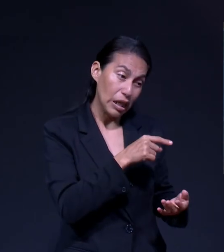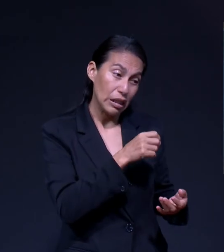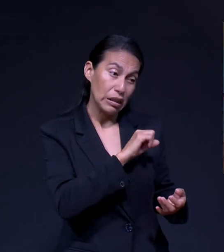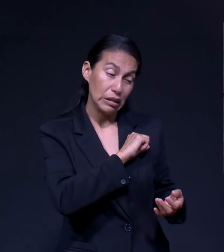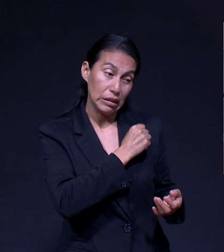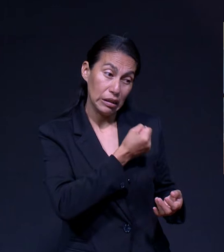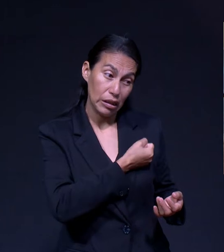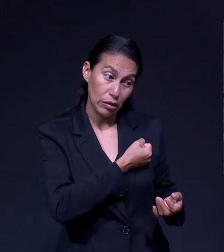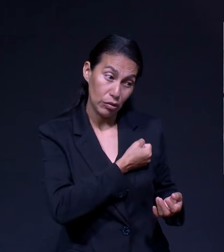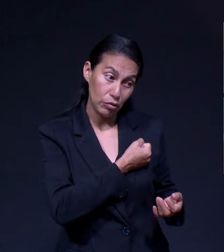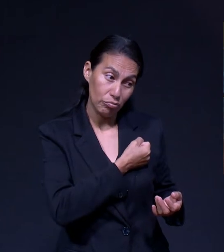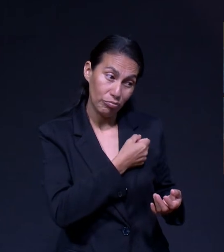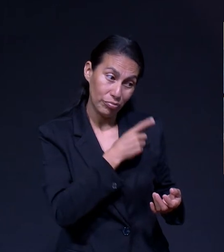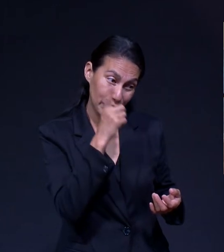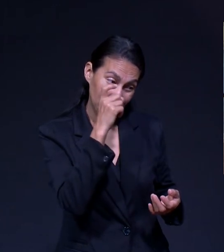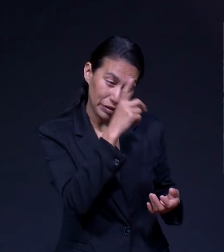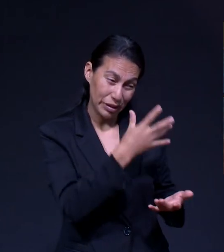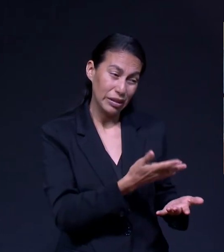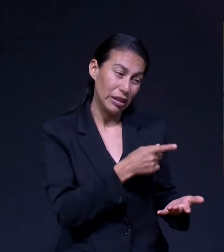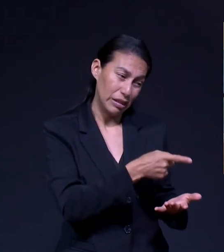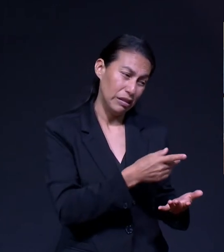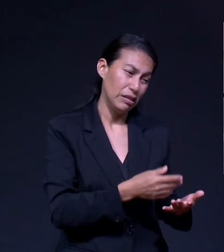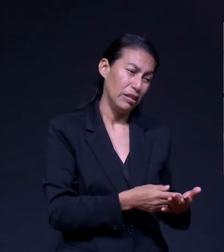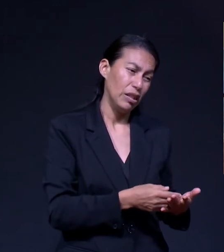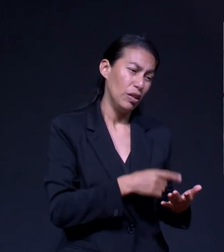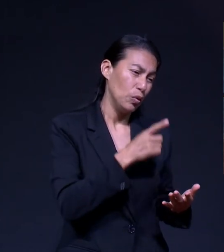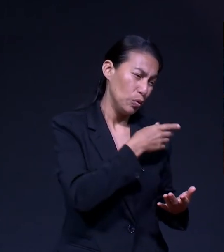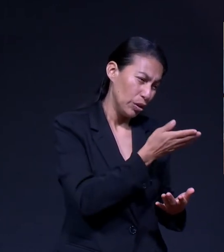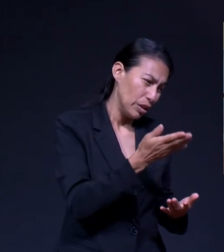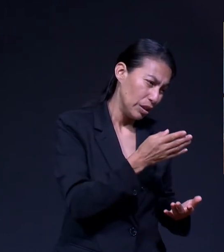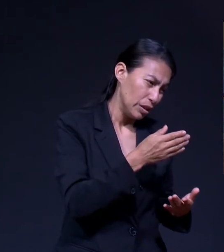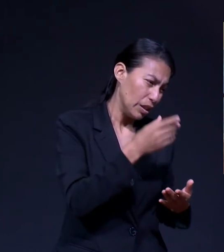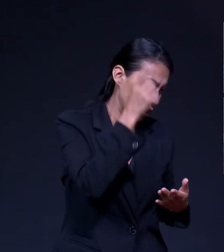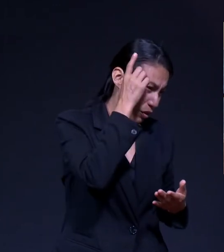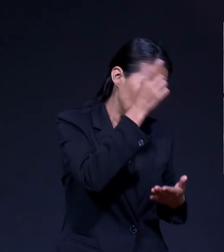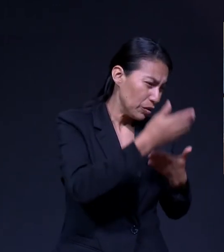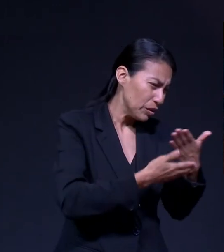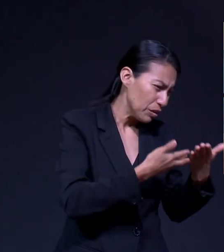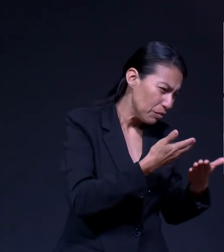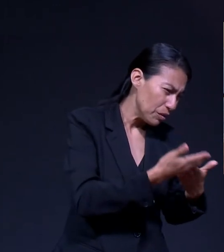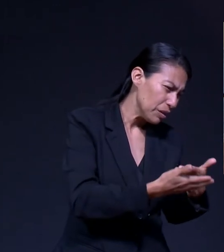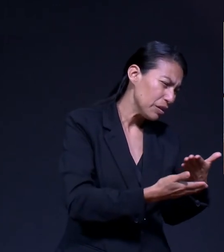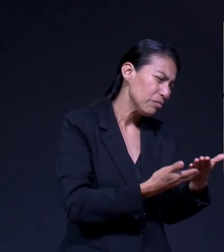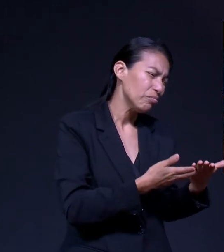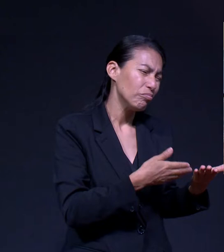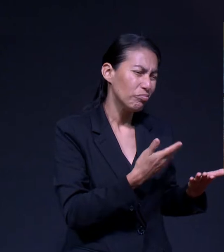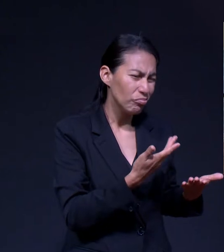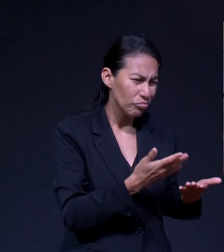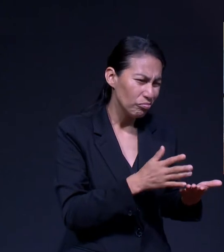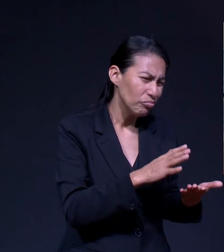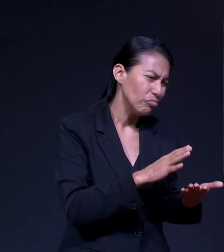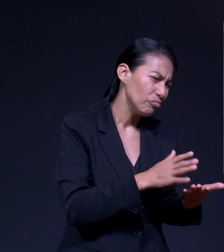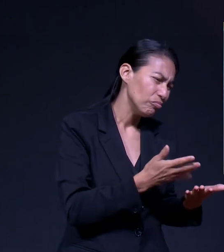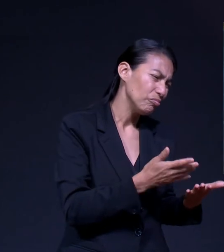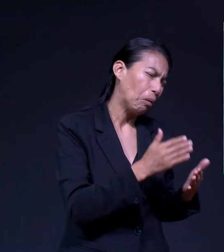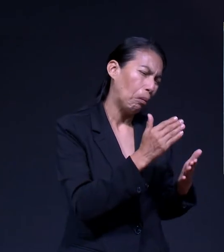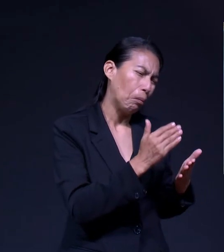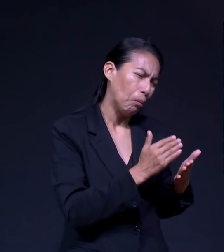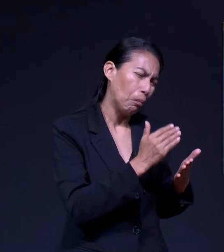Y el servicio A Dios Que le iban a prestar ¿Qué iba a pasar? Pues se iba a cortar Se iba a recortar